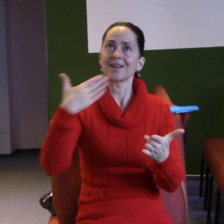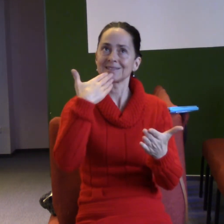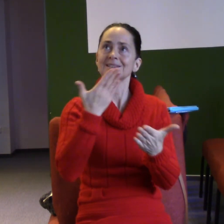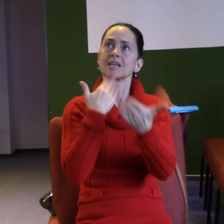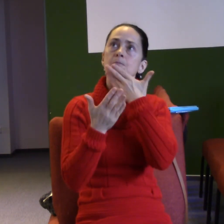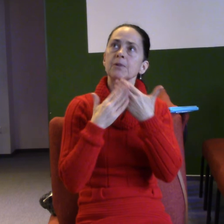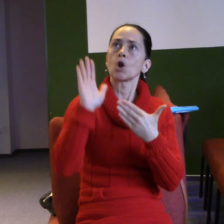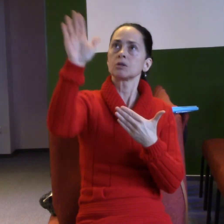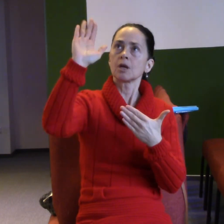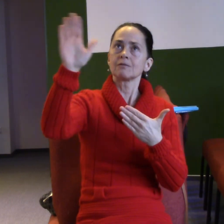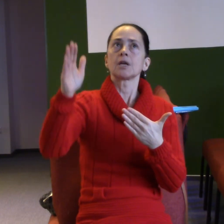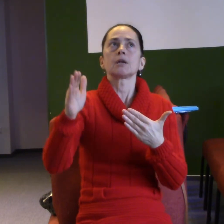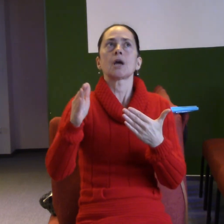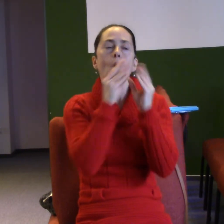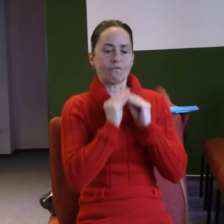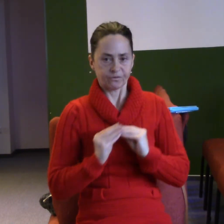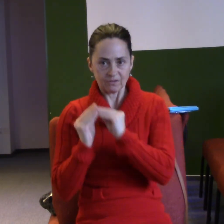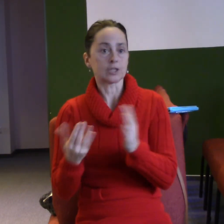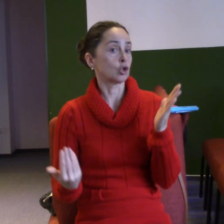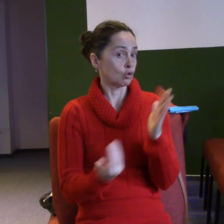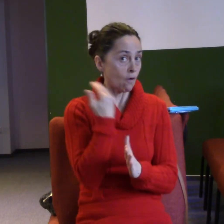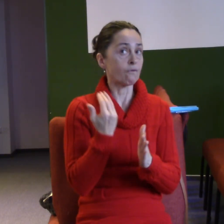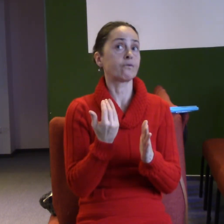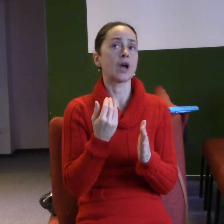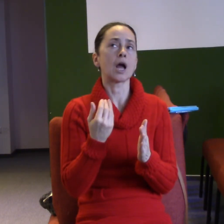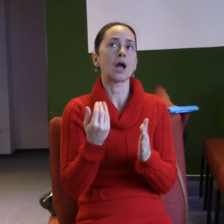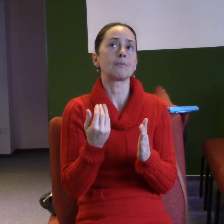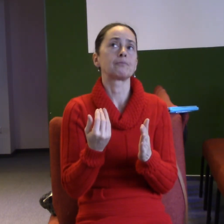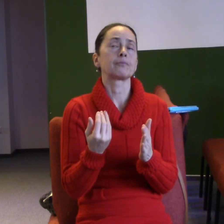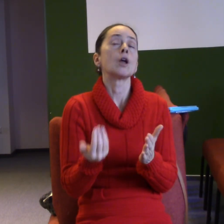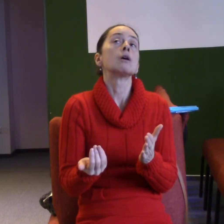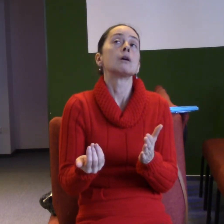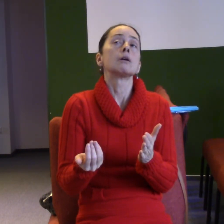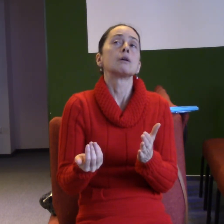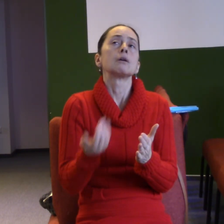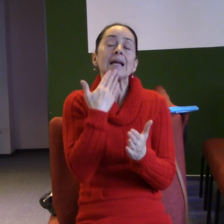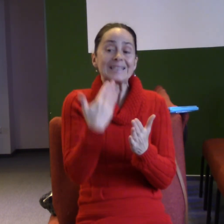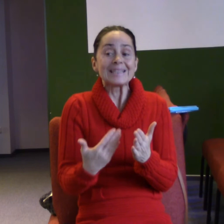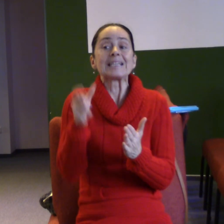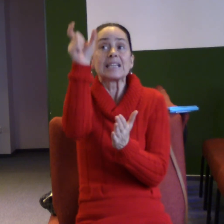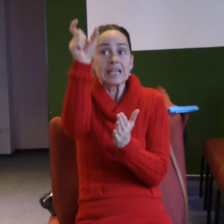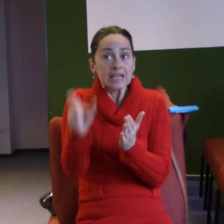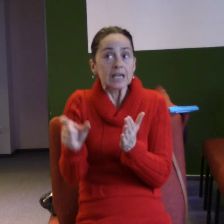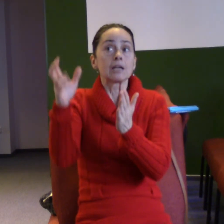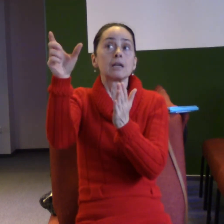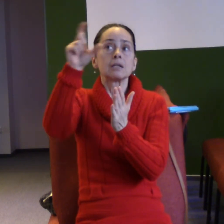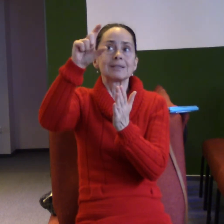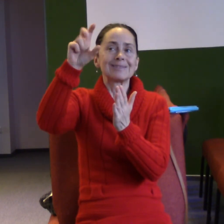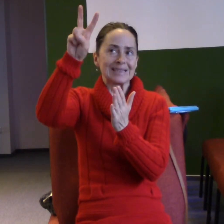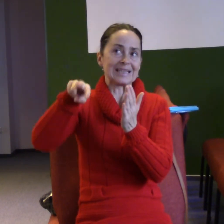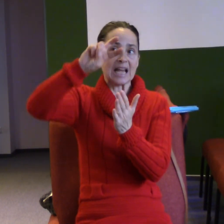splodil k živé naději vzkříšením Ježíše Krista z mrtvých. Já vždycky hned do